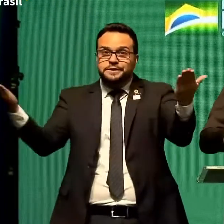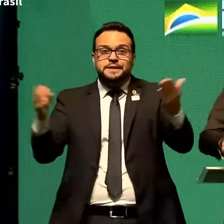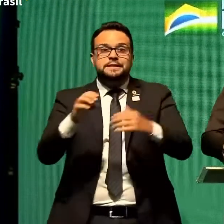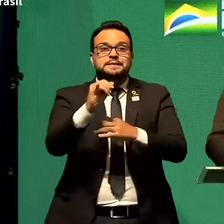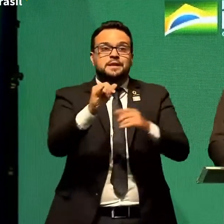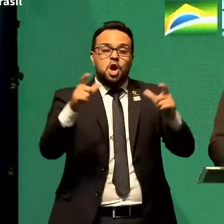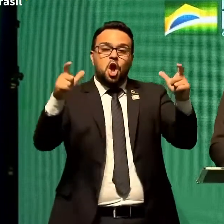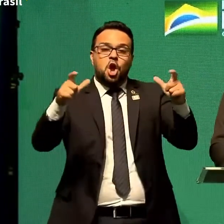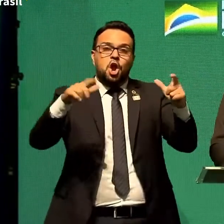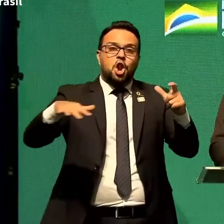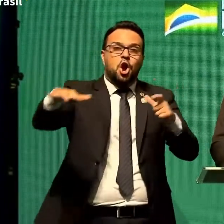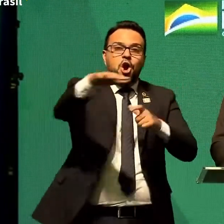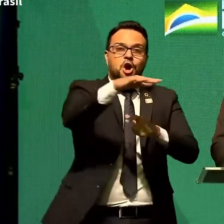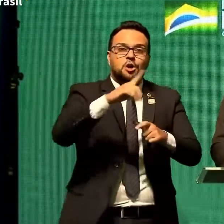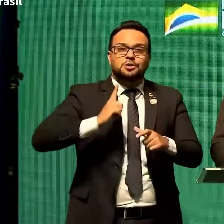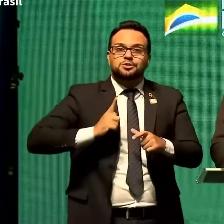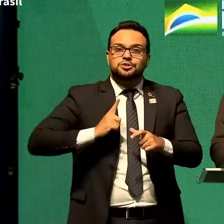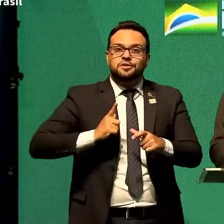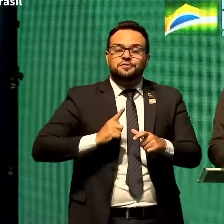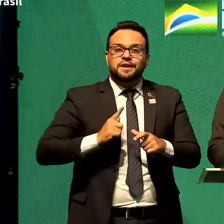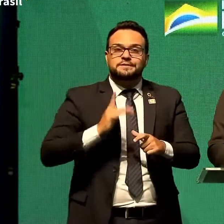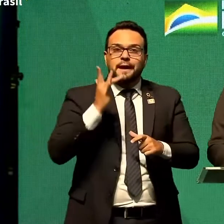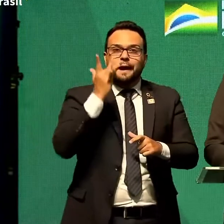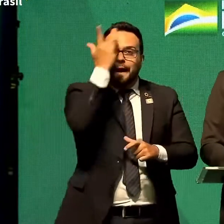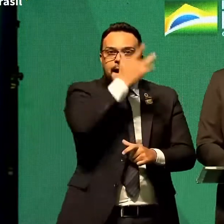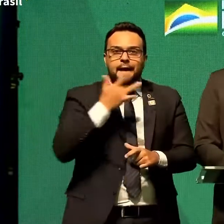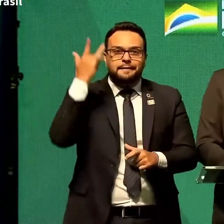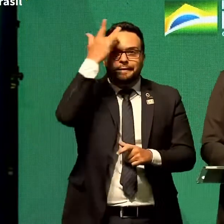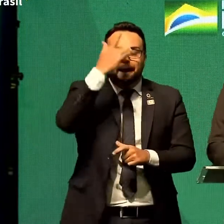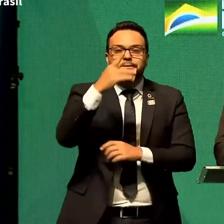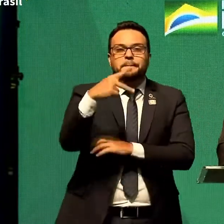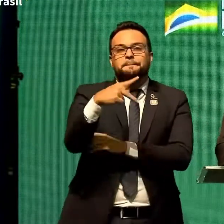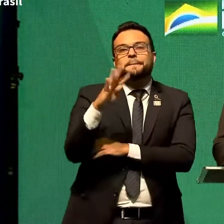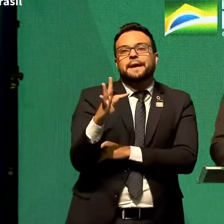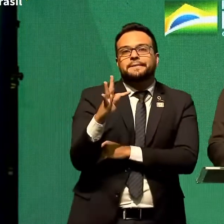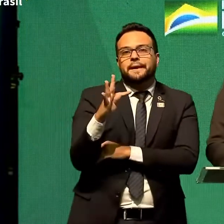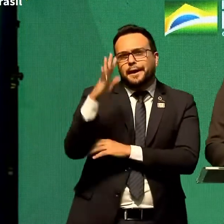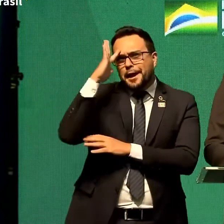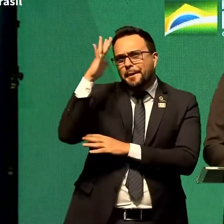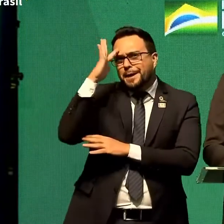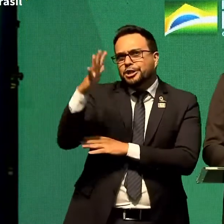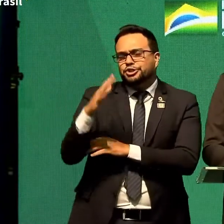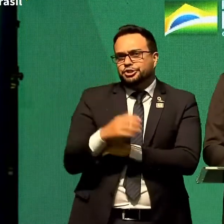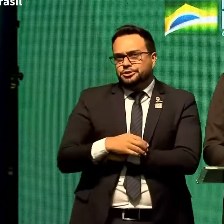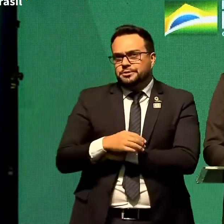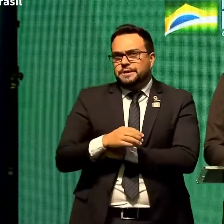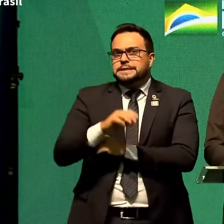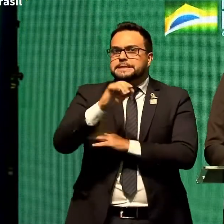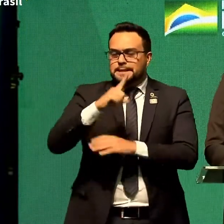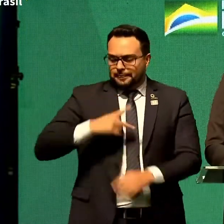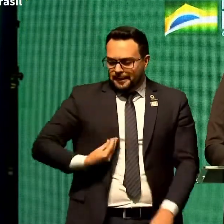aqui nesse local tivesse o Haddad do PT como estaria o Brasil